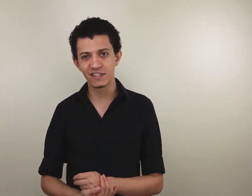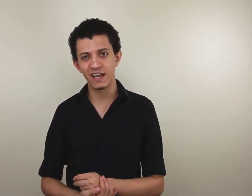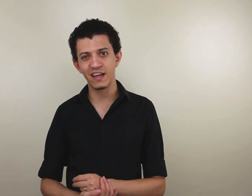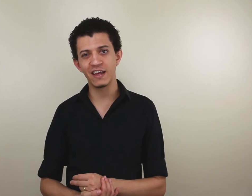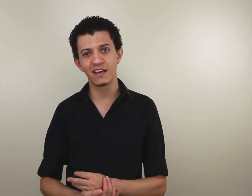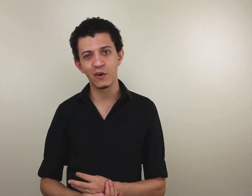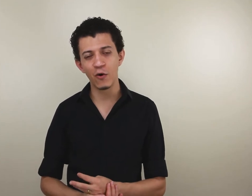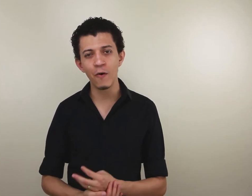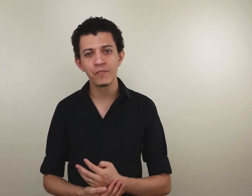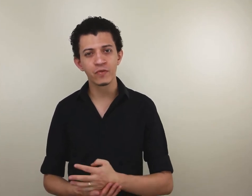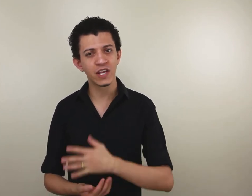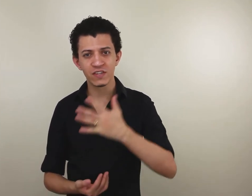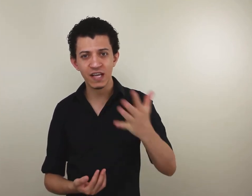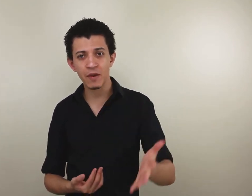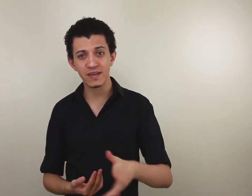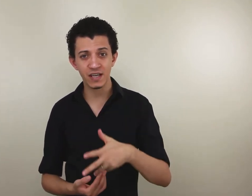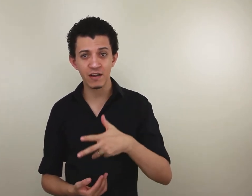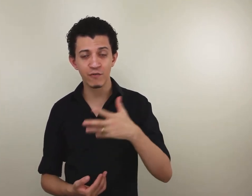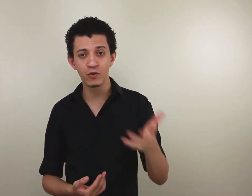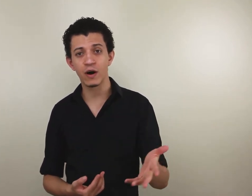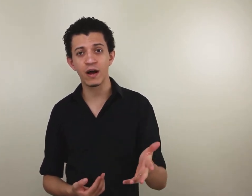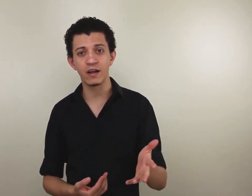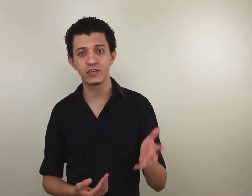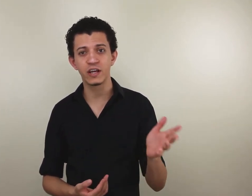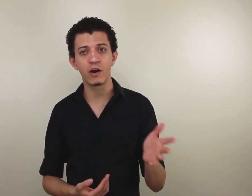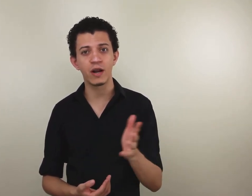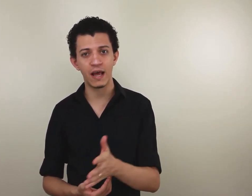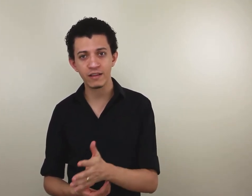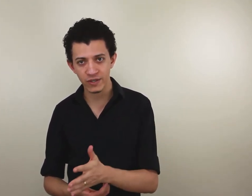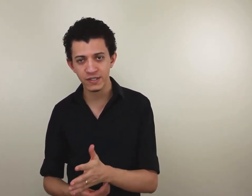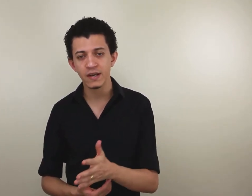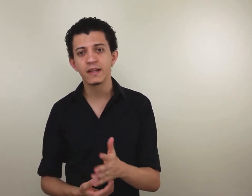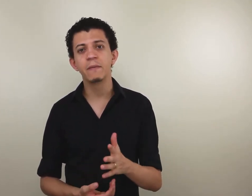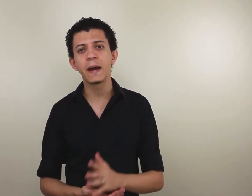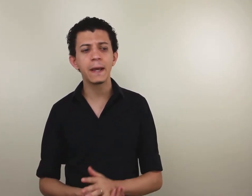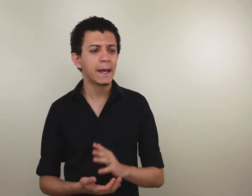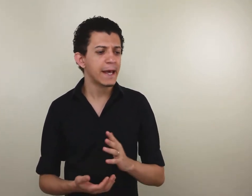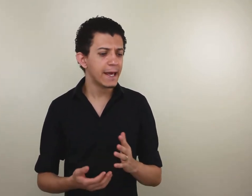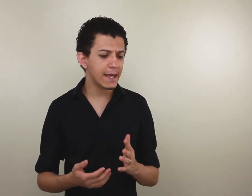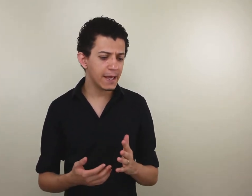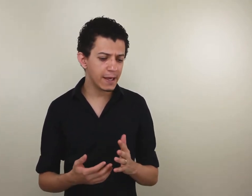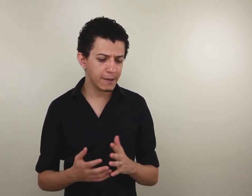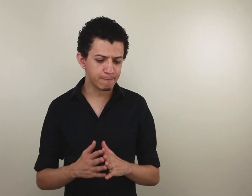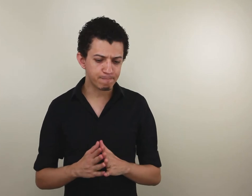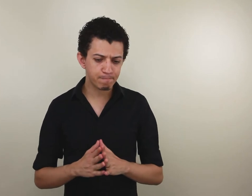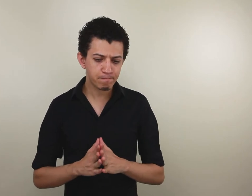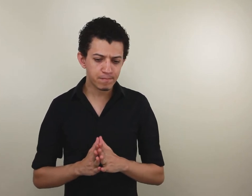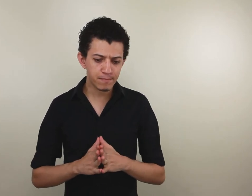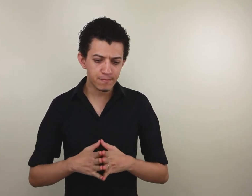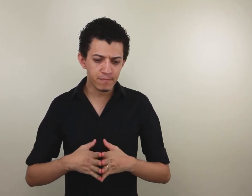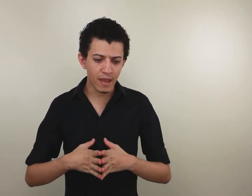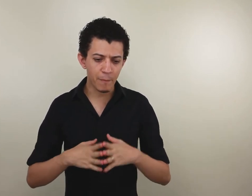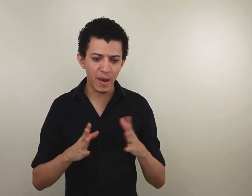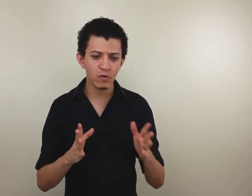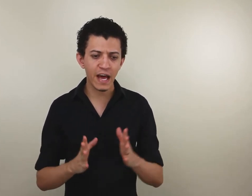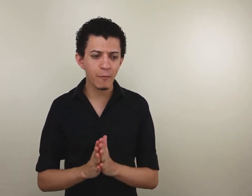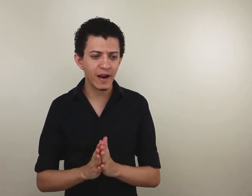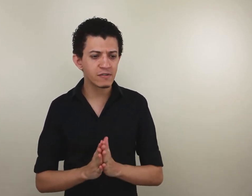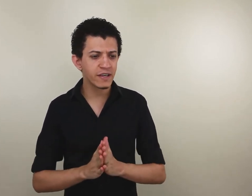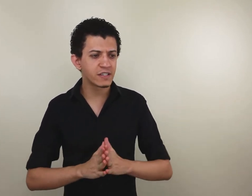que ele criou, não sei se você sabe, mas ele que fundou a General Electrics também, e perguntaram para ele o seguinte,